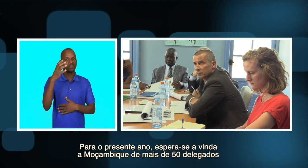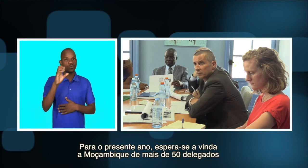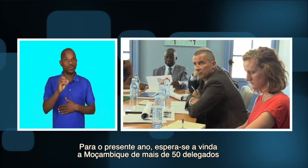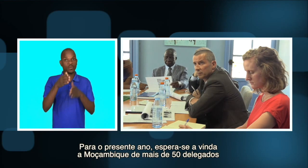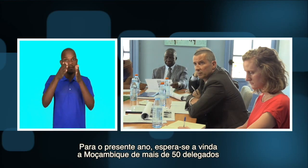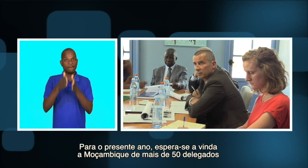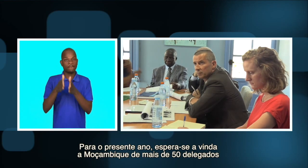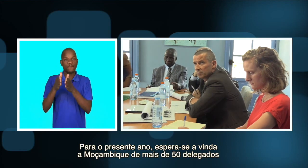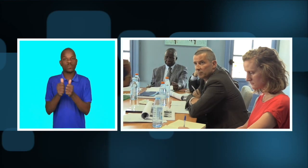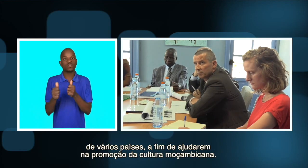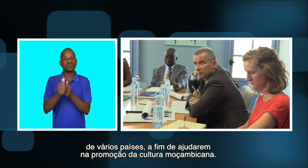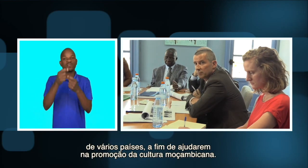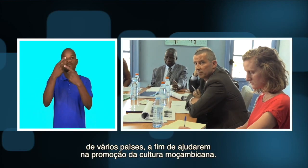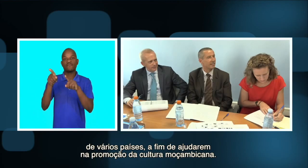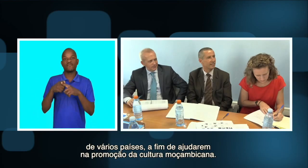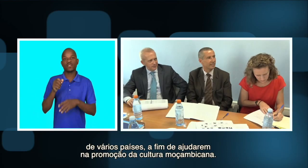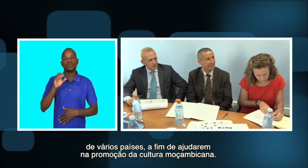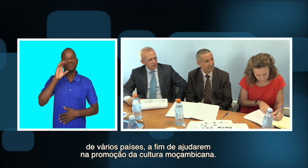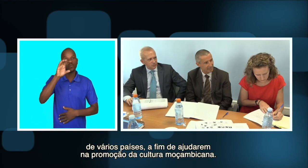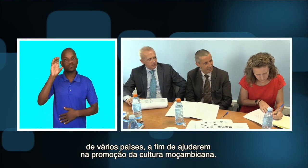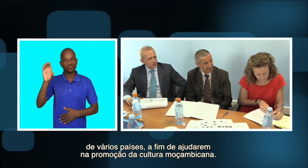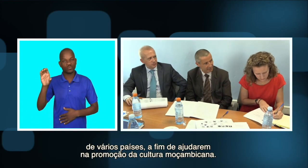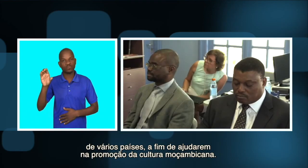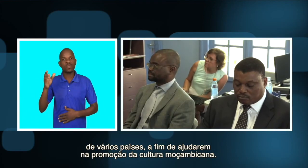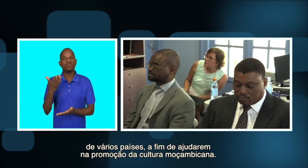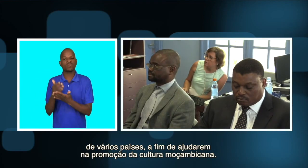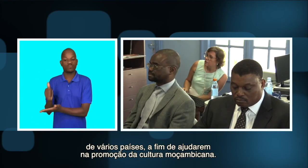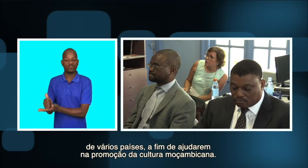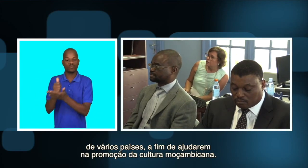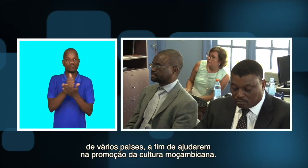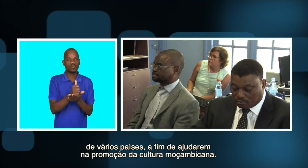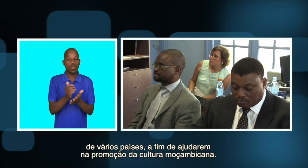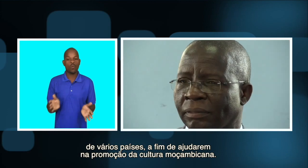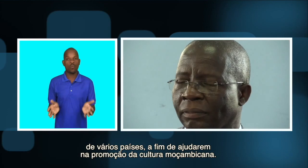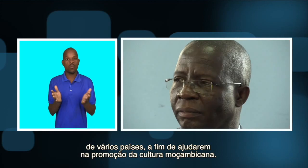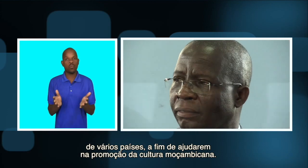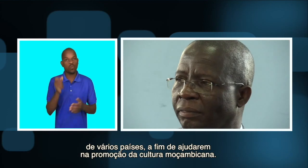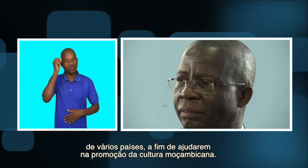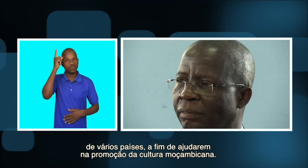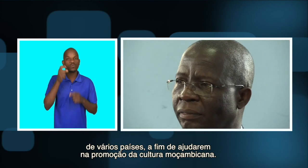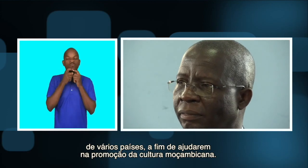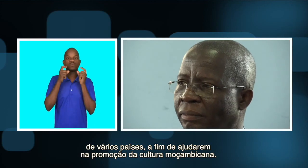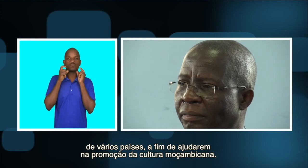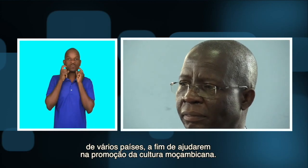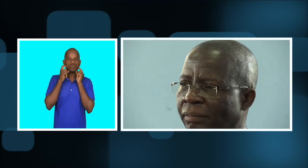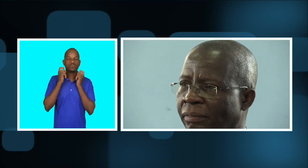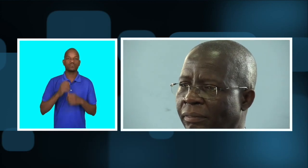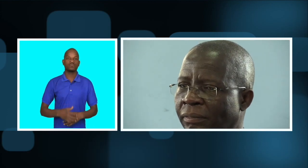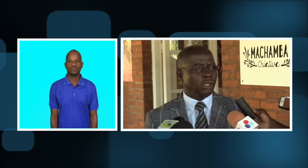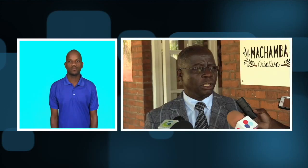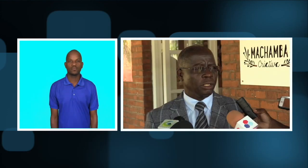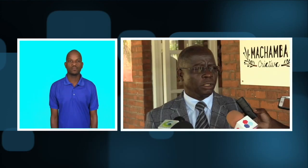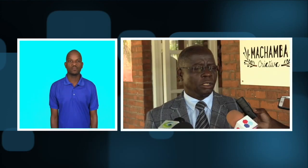de 50 delegados de vários países, a fim de ajudar na promoção da cultura moçambicana.